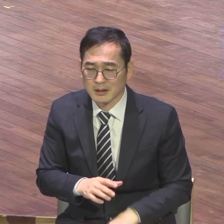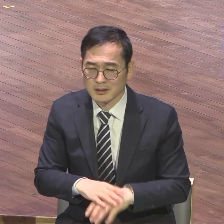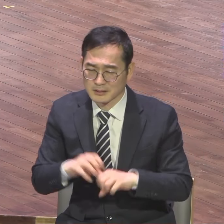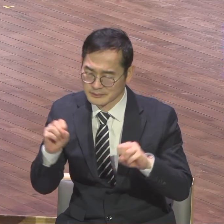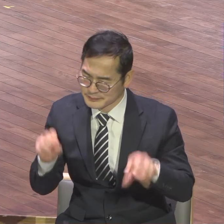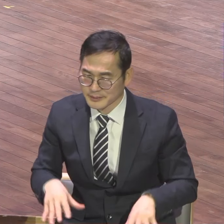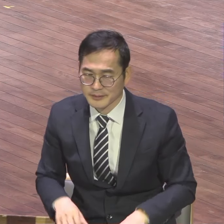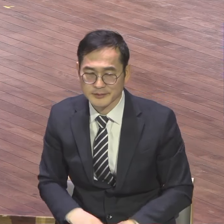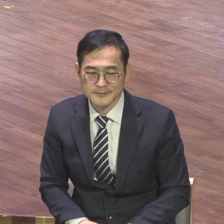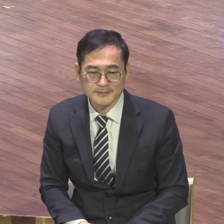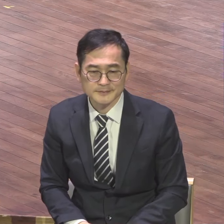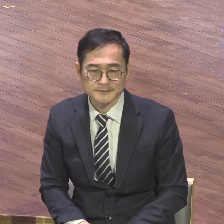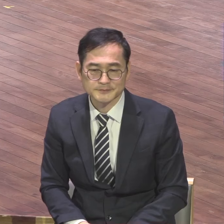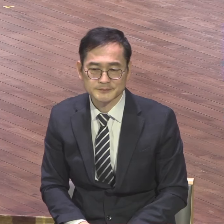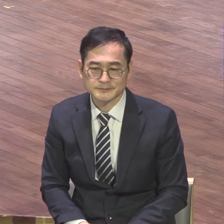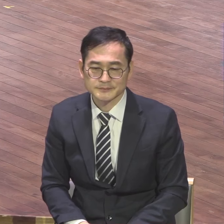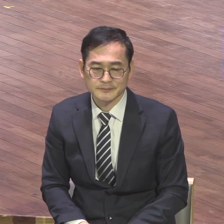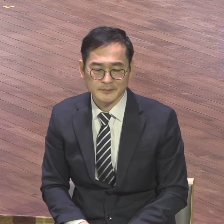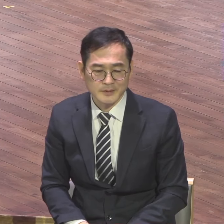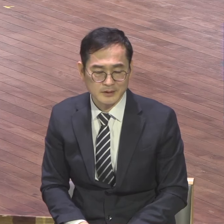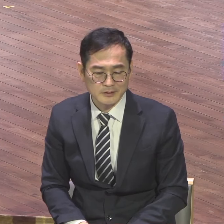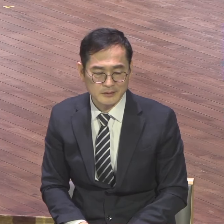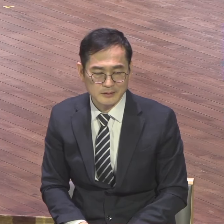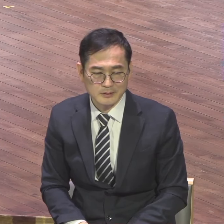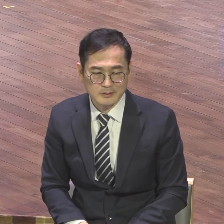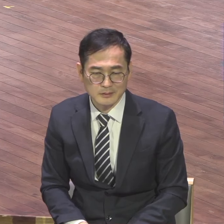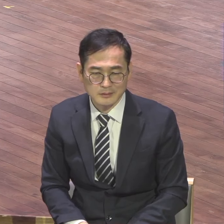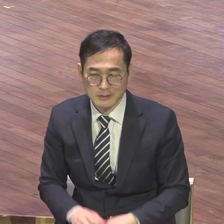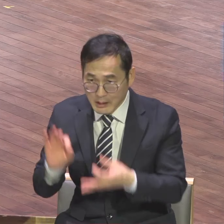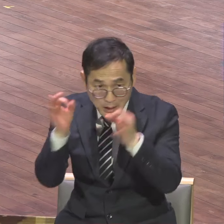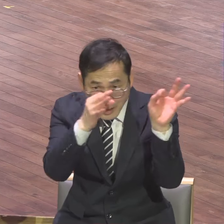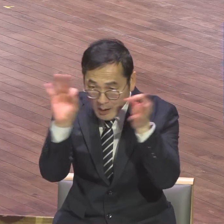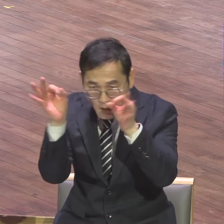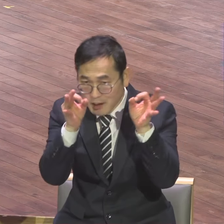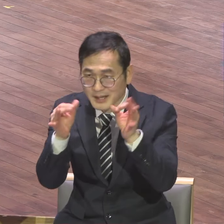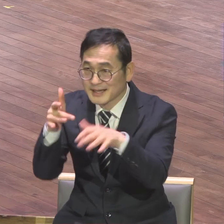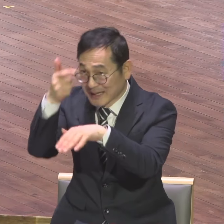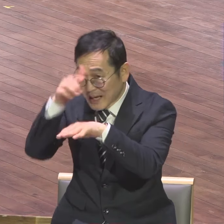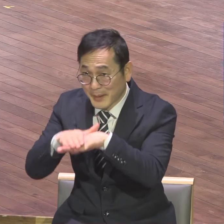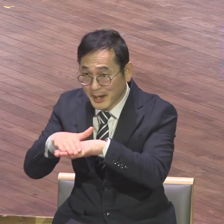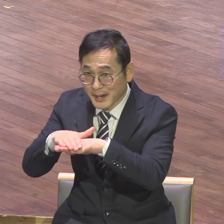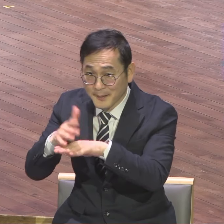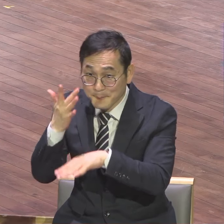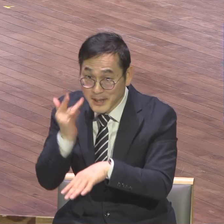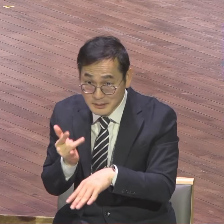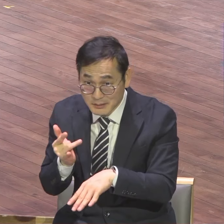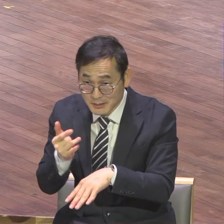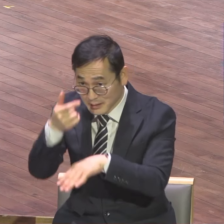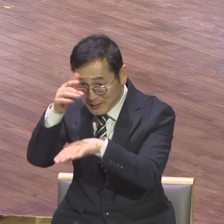다른 것에 바쁘다고 매달려가고 막 바쁘게 해서 예배 놓쳤다 뻥이에요 그거 막 작은 일이에요